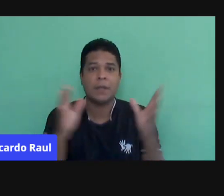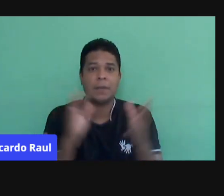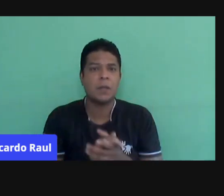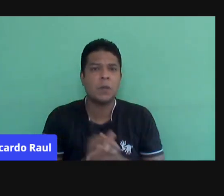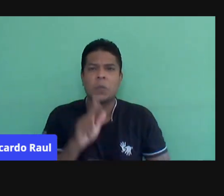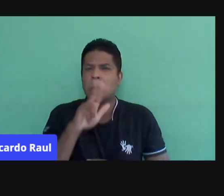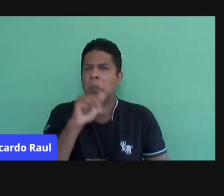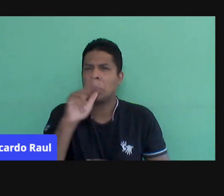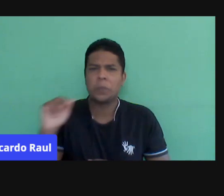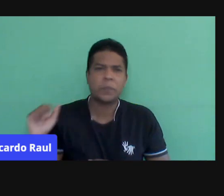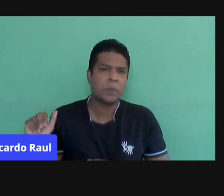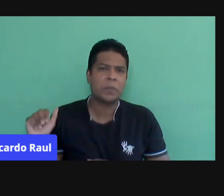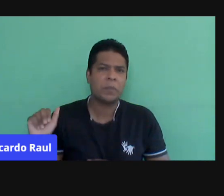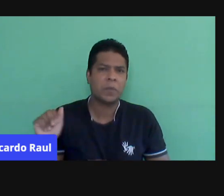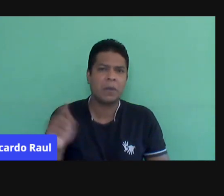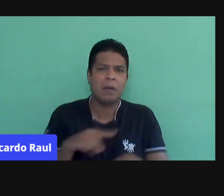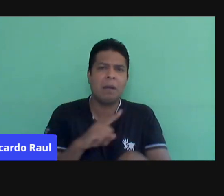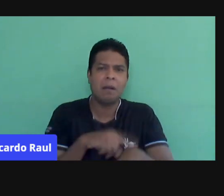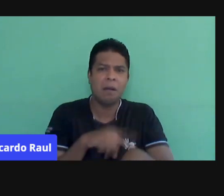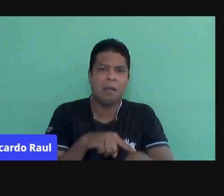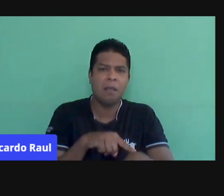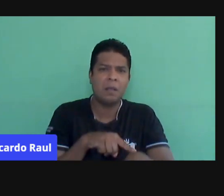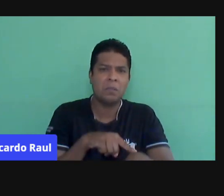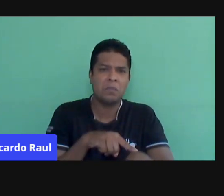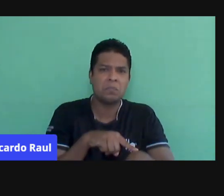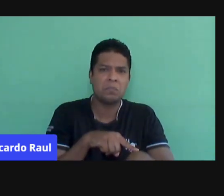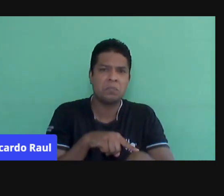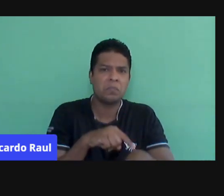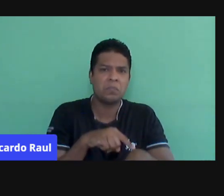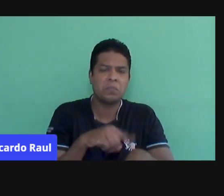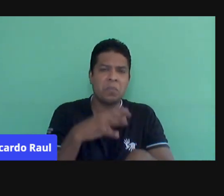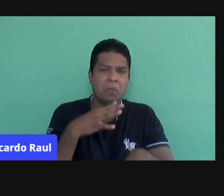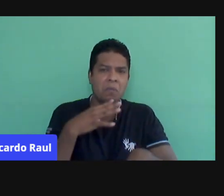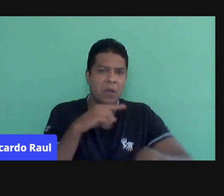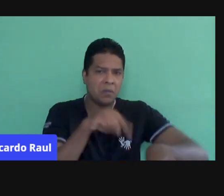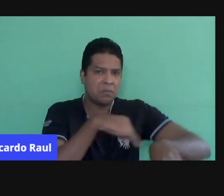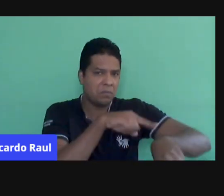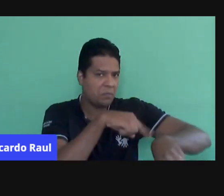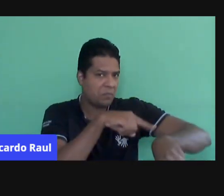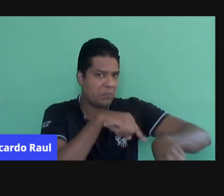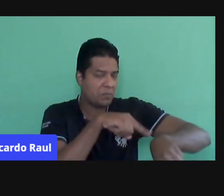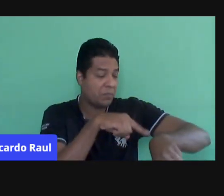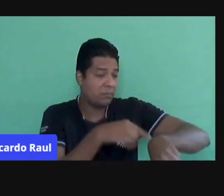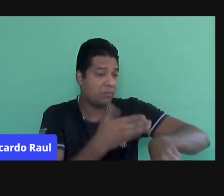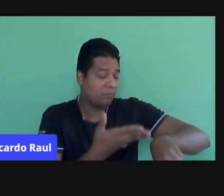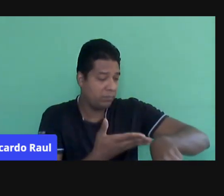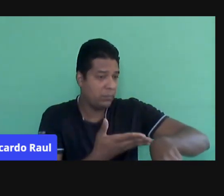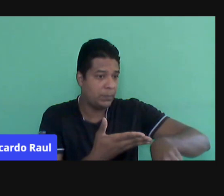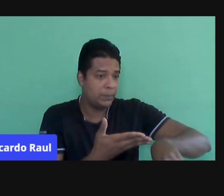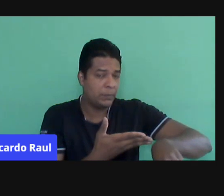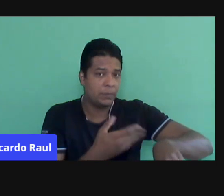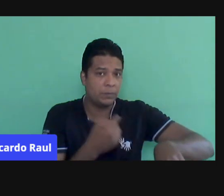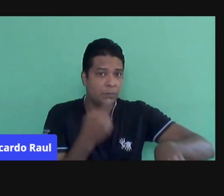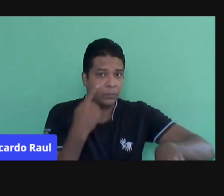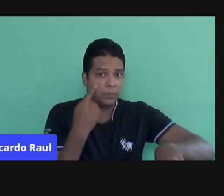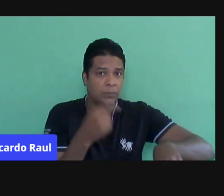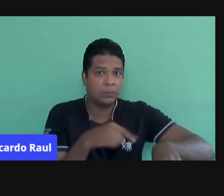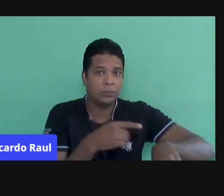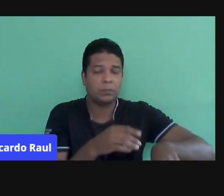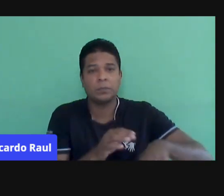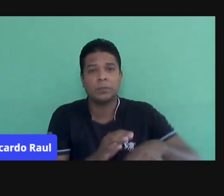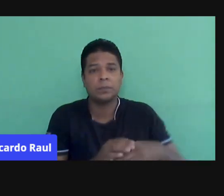nunca ouviu falar sobre horas. Ele não conhece um relógio, né? E nós não estamos nem falando de um relógio